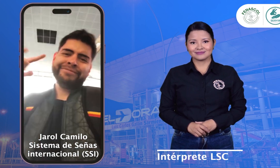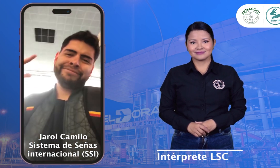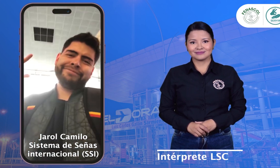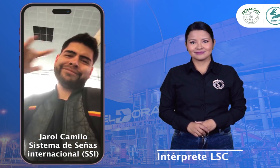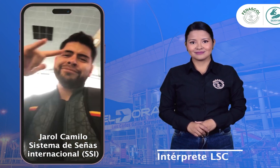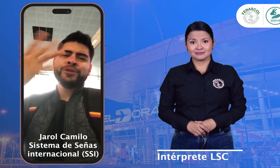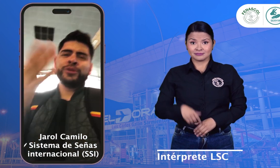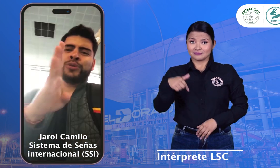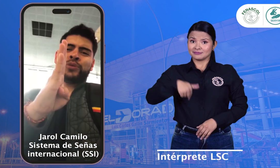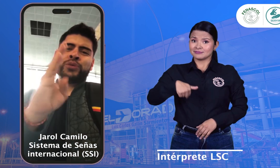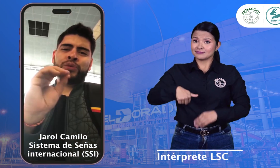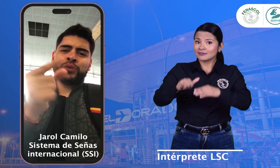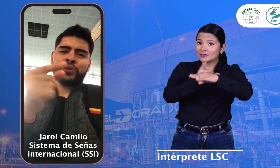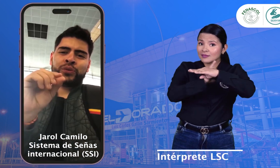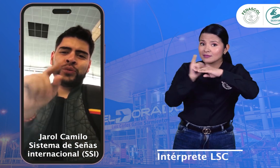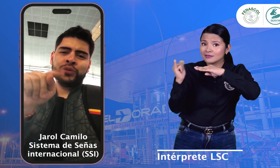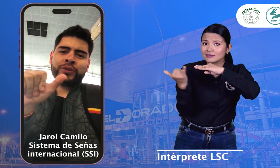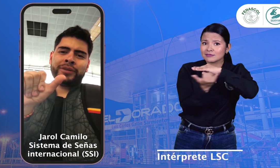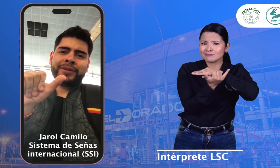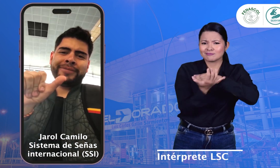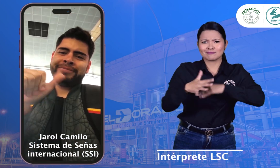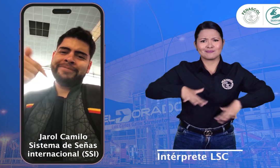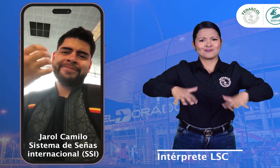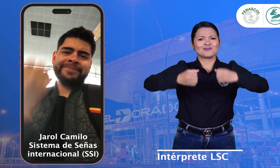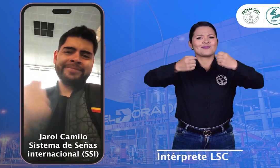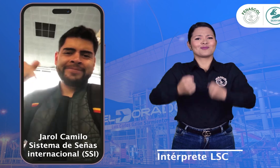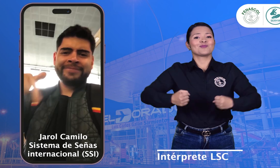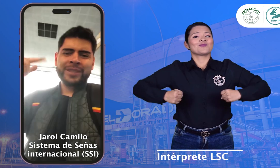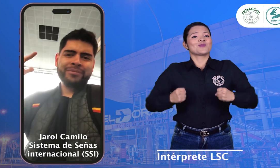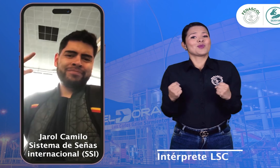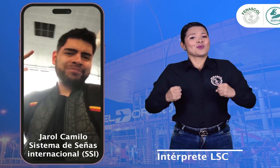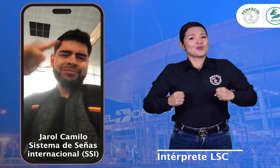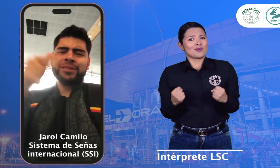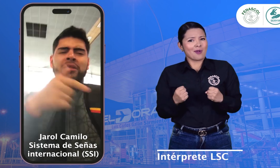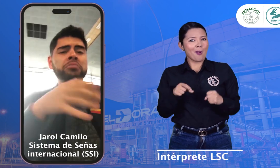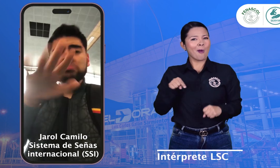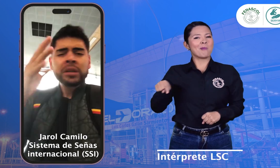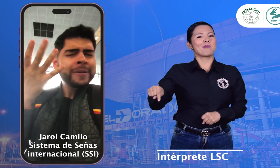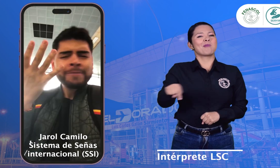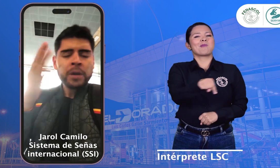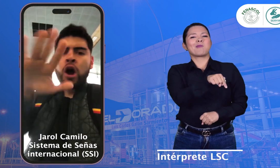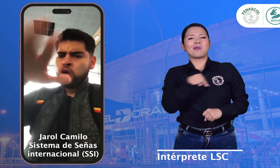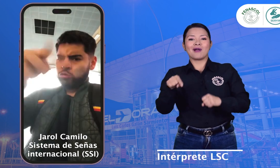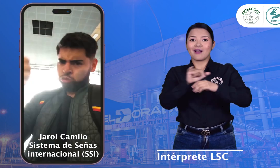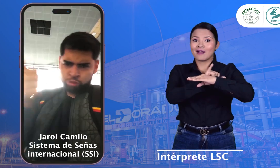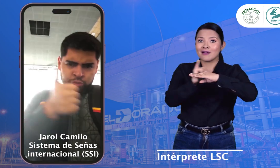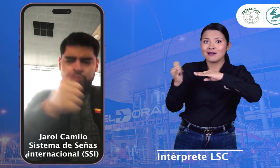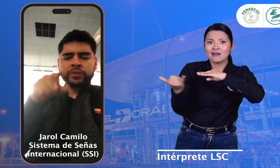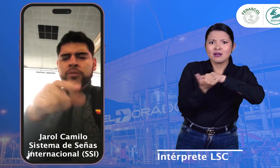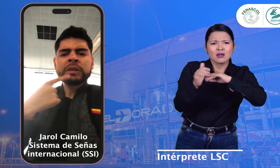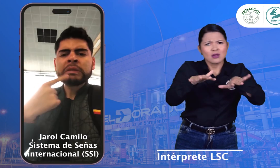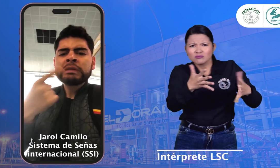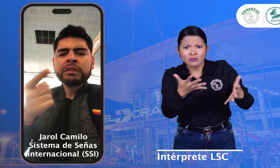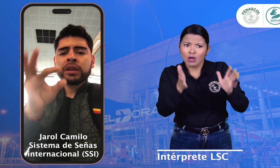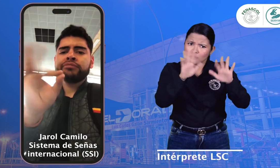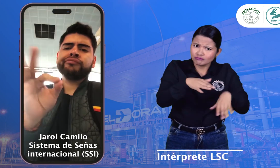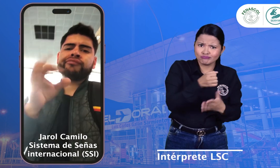El aeropuerto El Dorado se encuentra en la ciudad de Bogotá. Aquí los colaboradores están prestos a dar atención